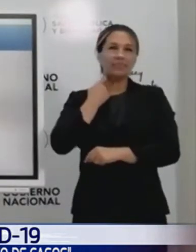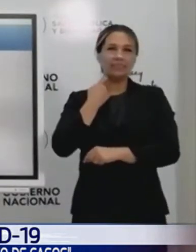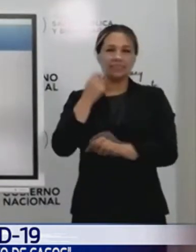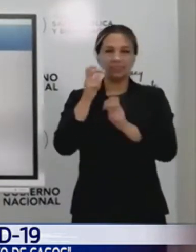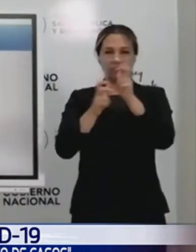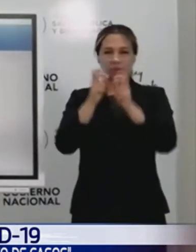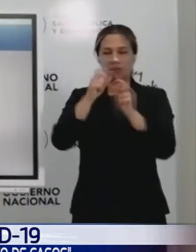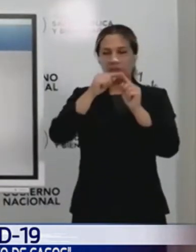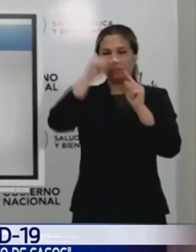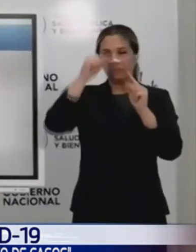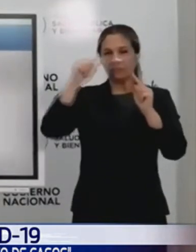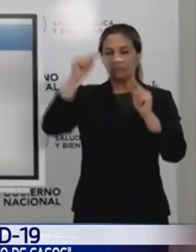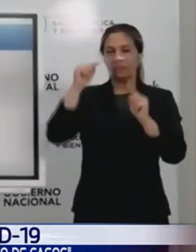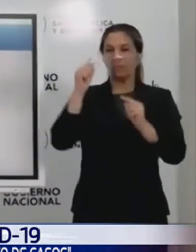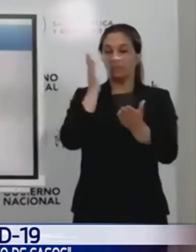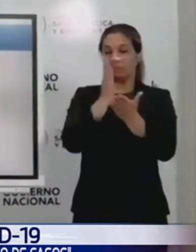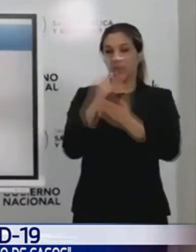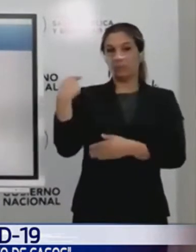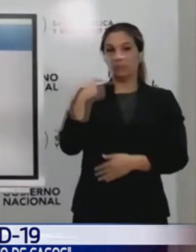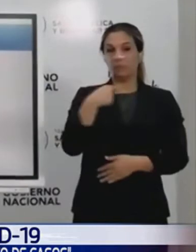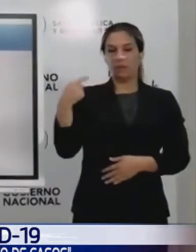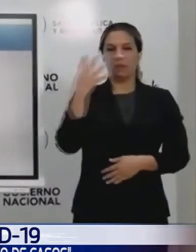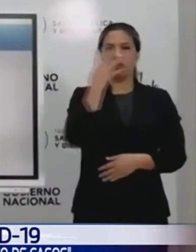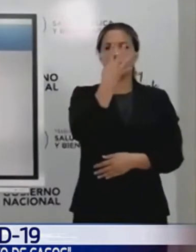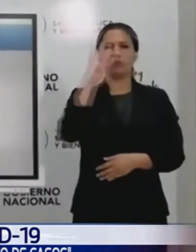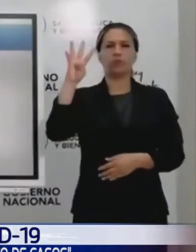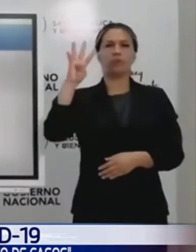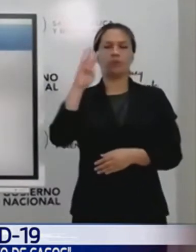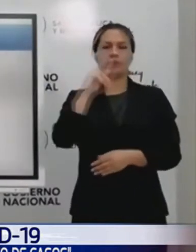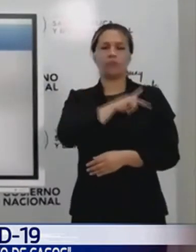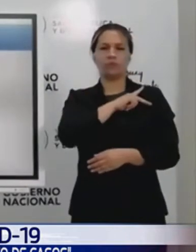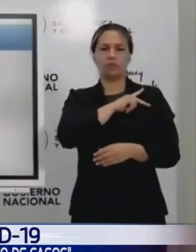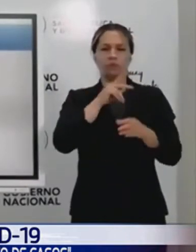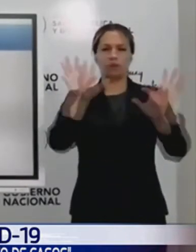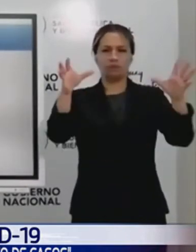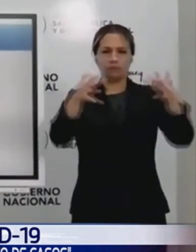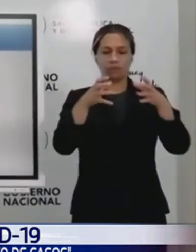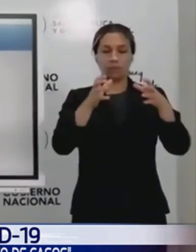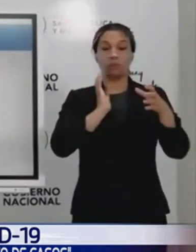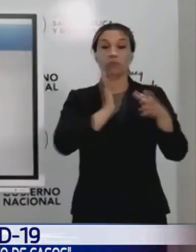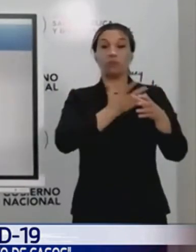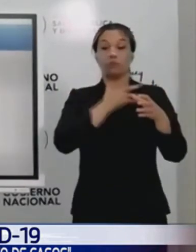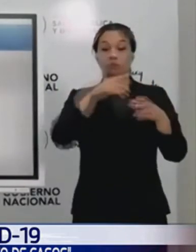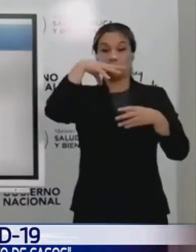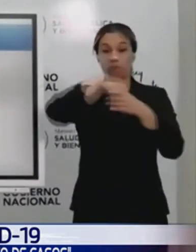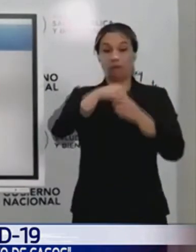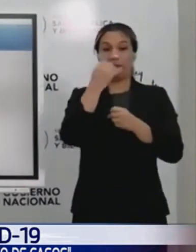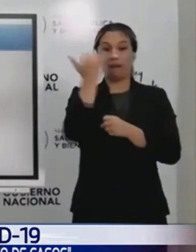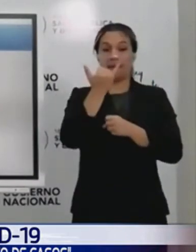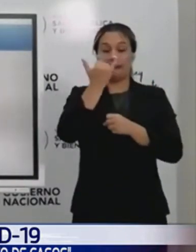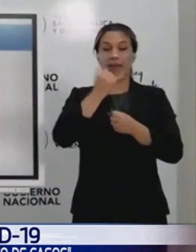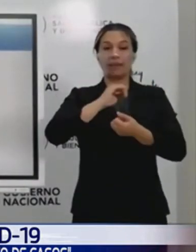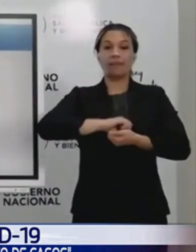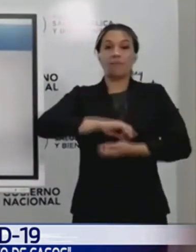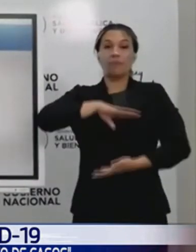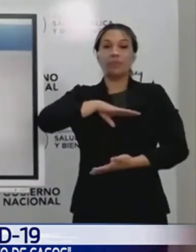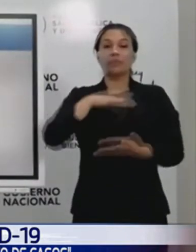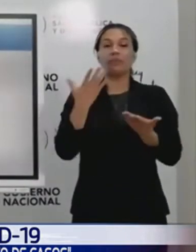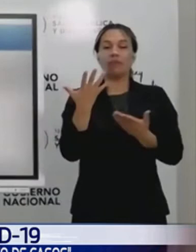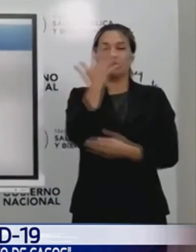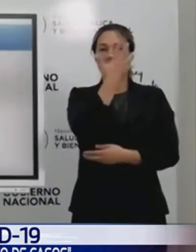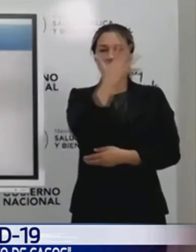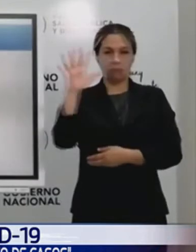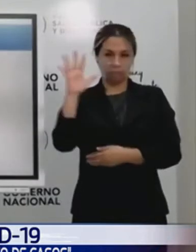superamos en la última semana más de 4.000 test. Nuestra capacidad a nivel nacional es de 5.000 test diarios. Y este es